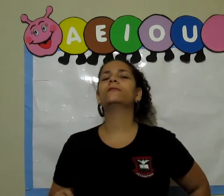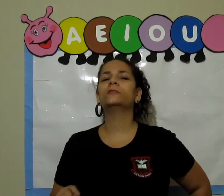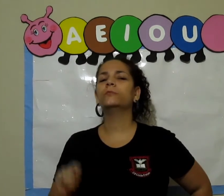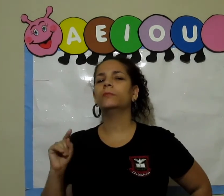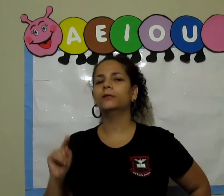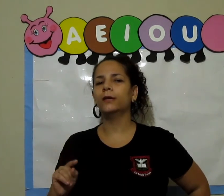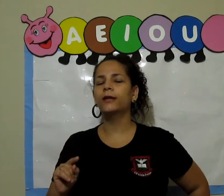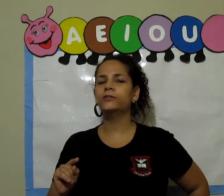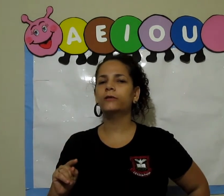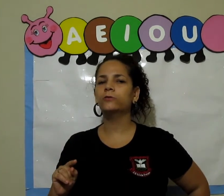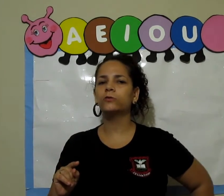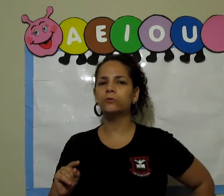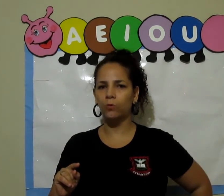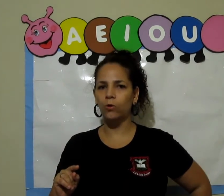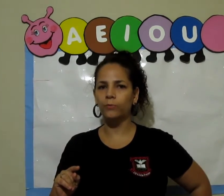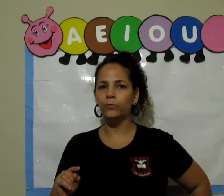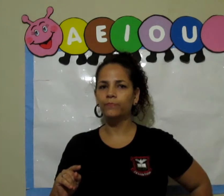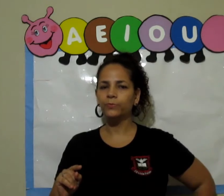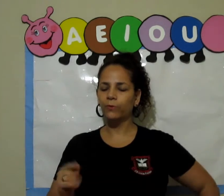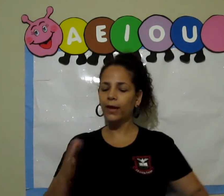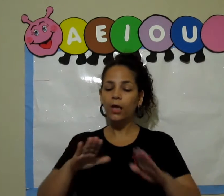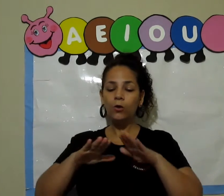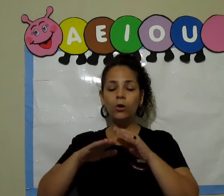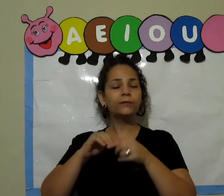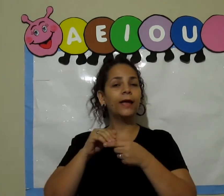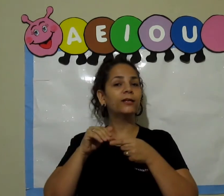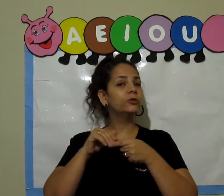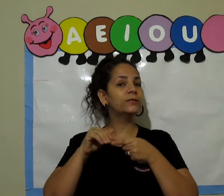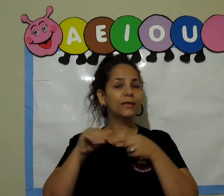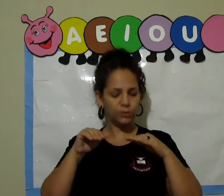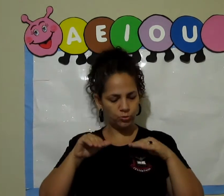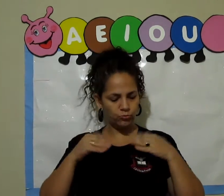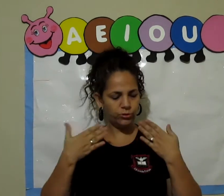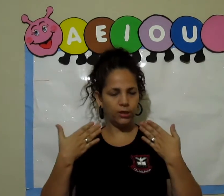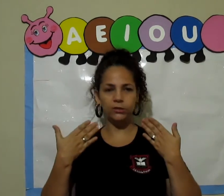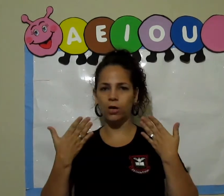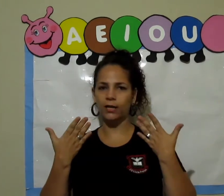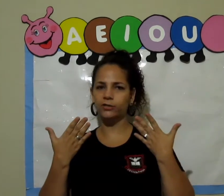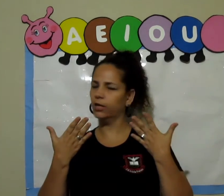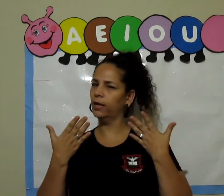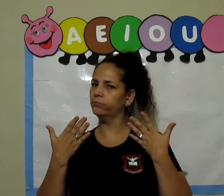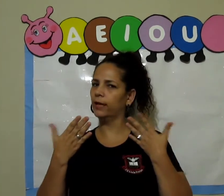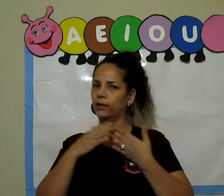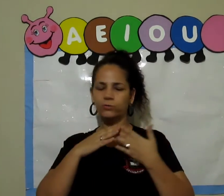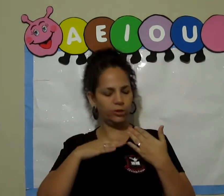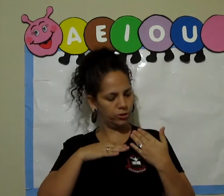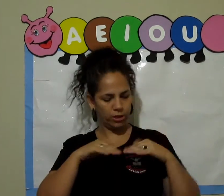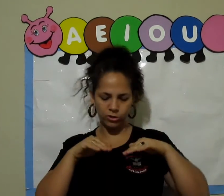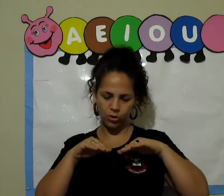fazer para manter a higiene do nosso corpo, né? Cortar as nossas unhas. Olha, a tia não tem as unhas grandes, ó.